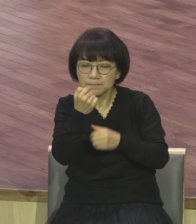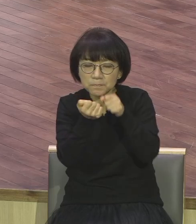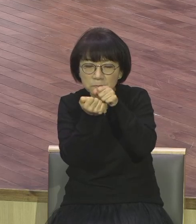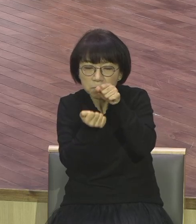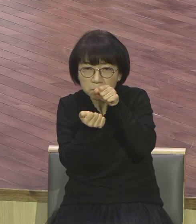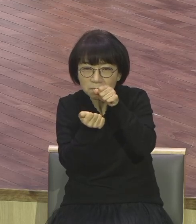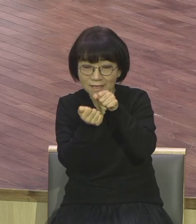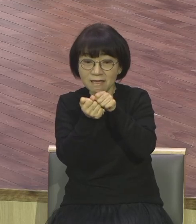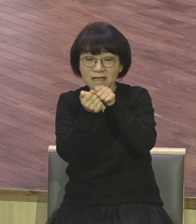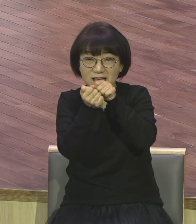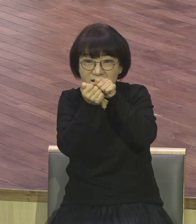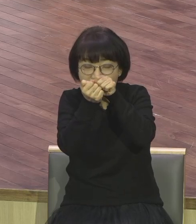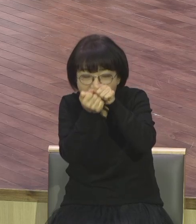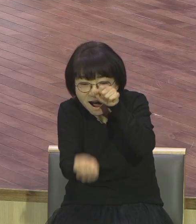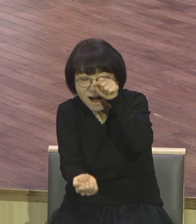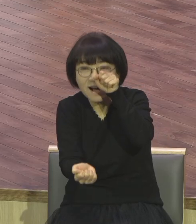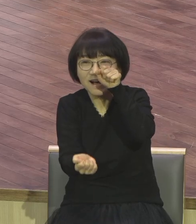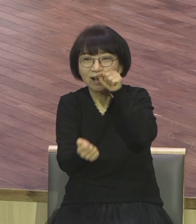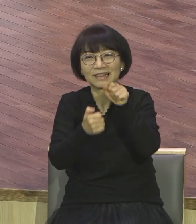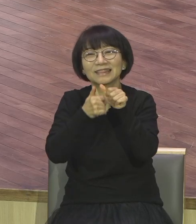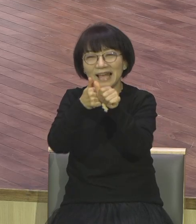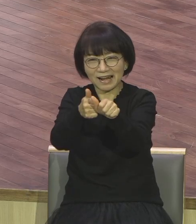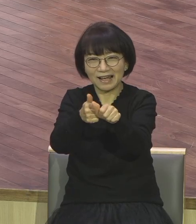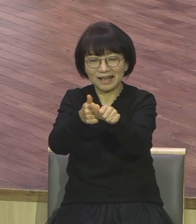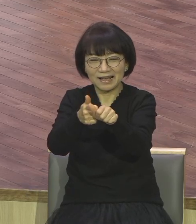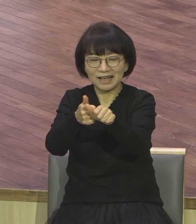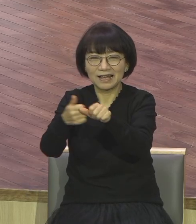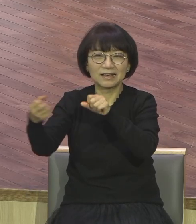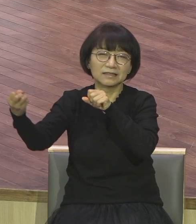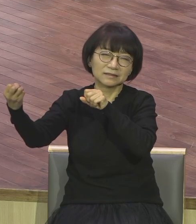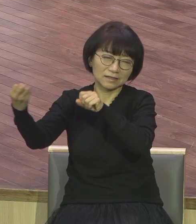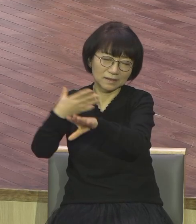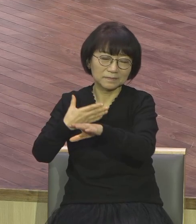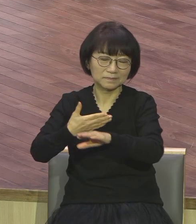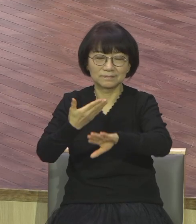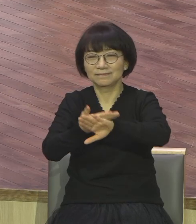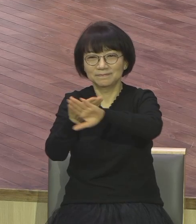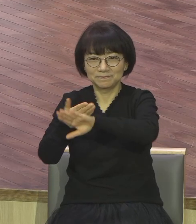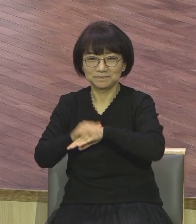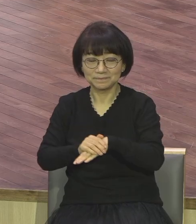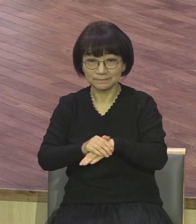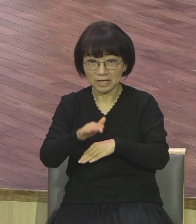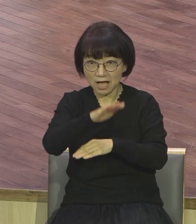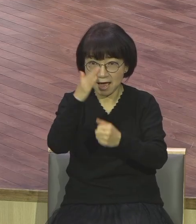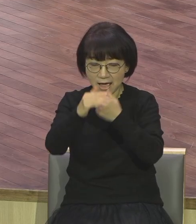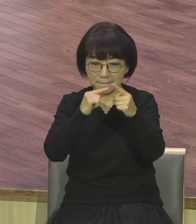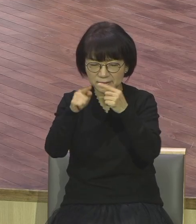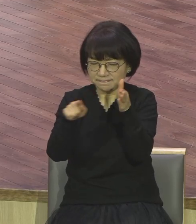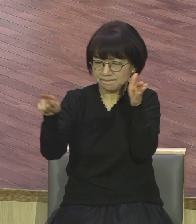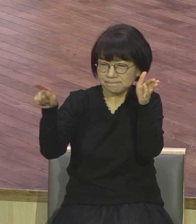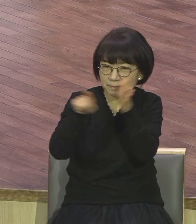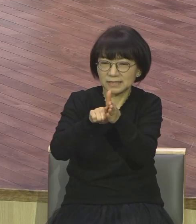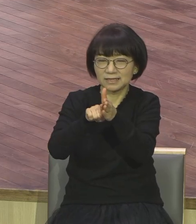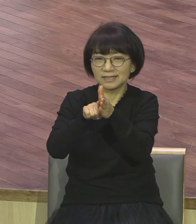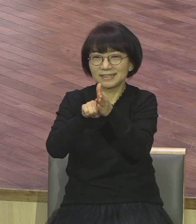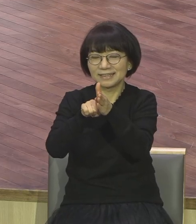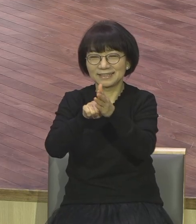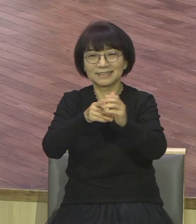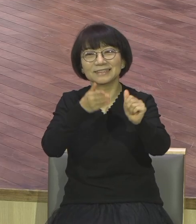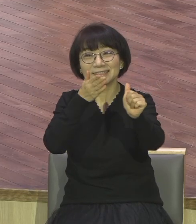이 말은 여러분의 믿음을 크게 가져라. 하나님의 말씀을 크게 좀 믿어라. 우리의 능력